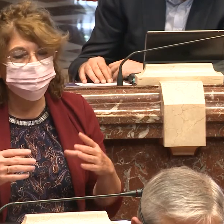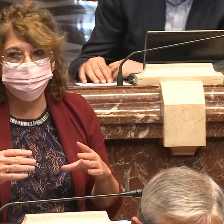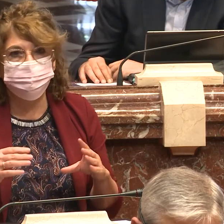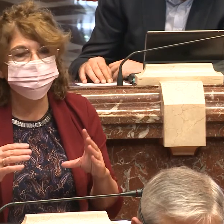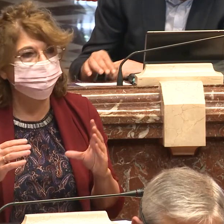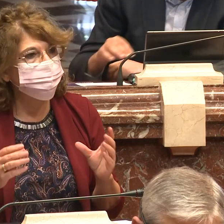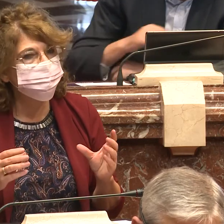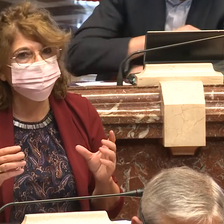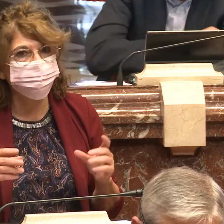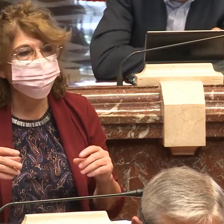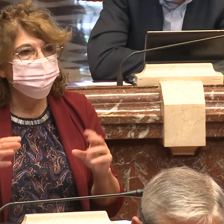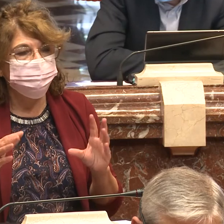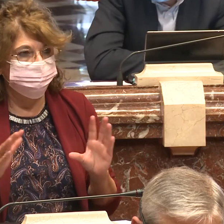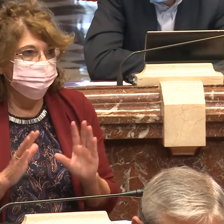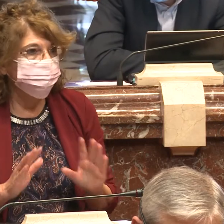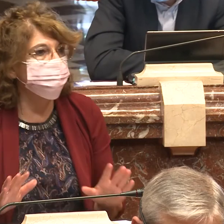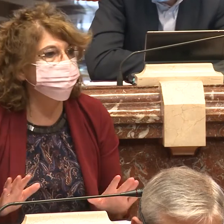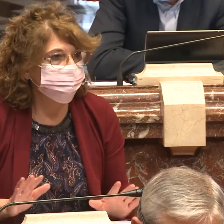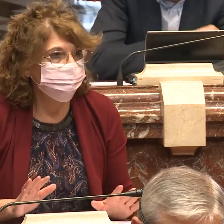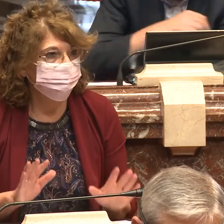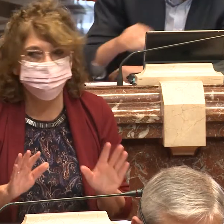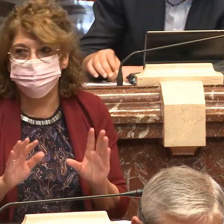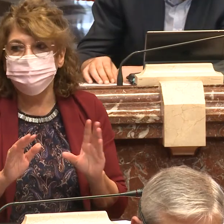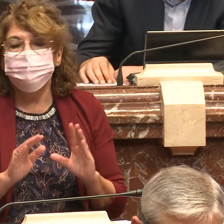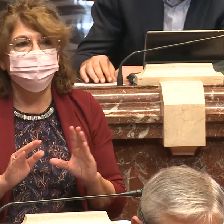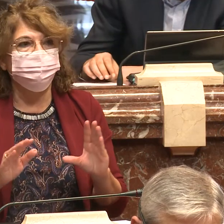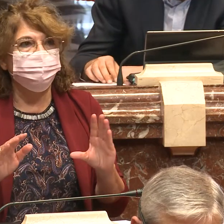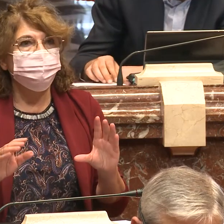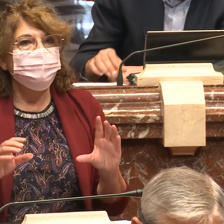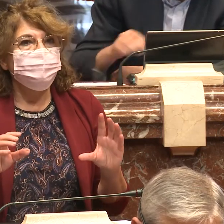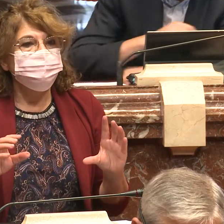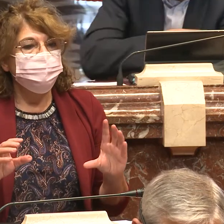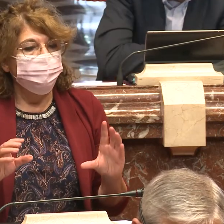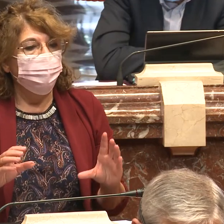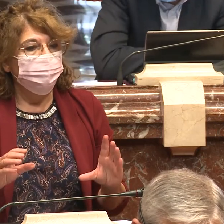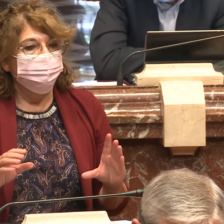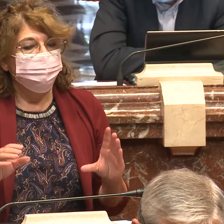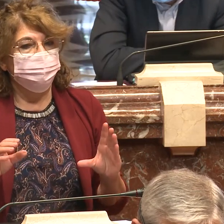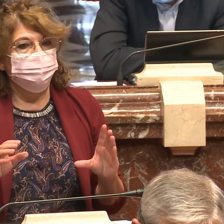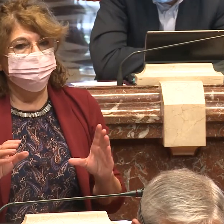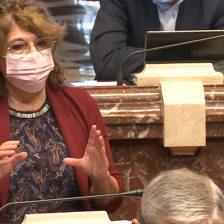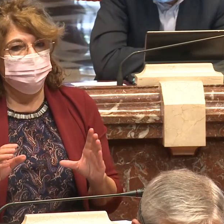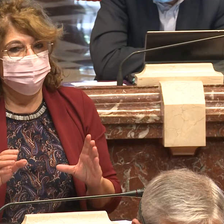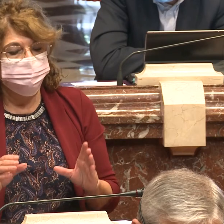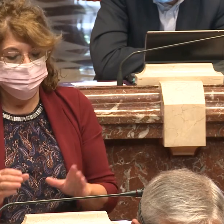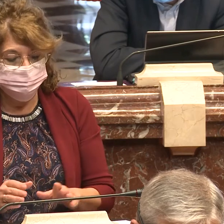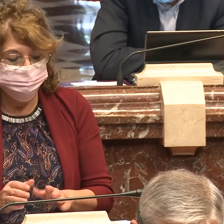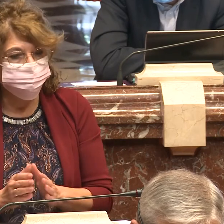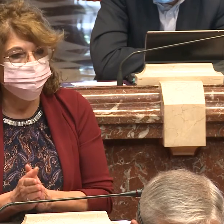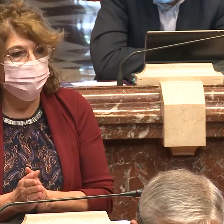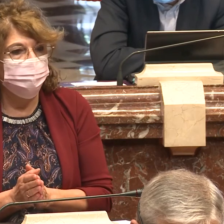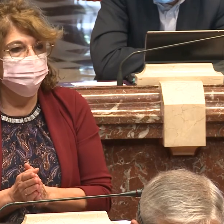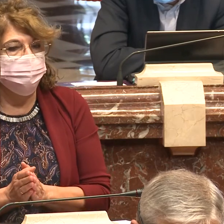yo estaba pensando que a lo mejor es una tontería, no lo sé, pero que igual que, por ejemplo,